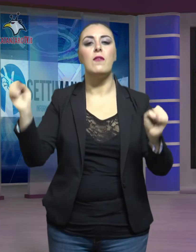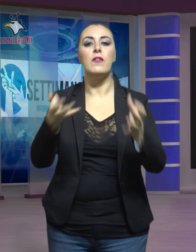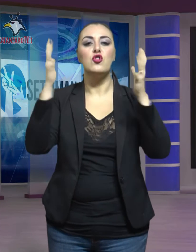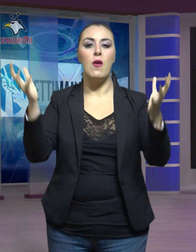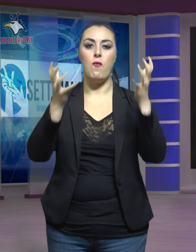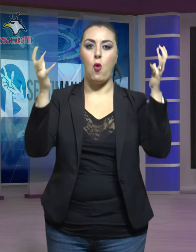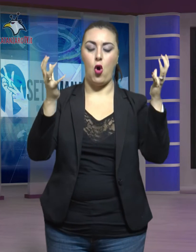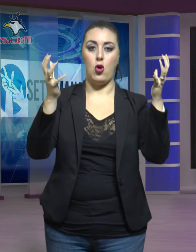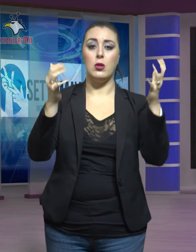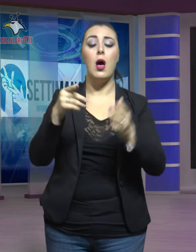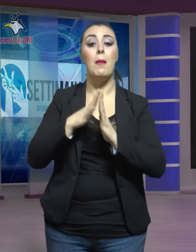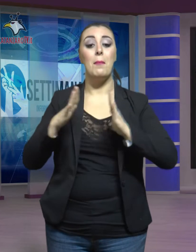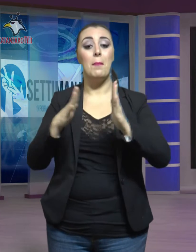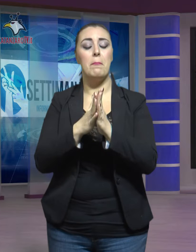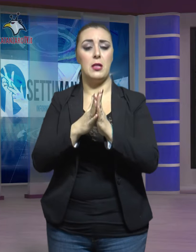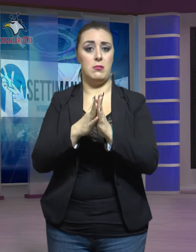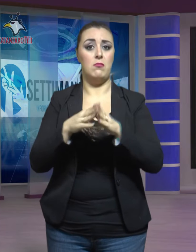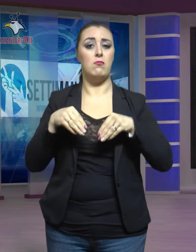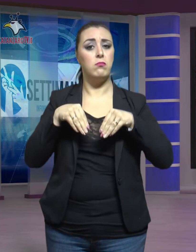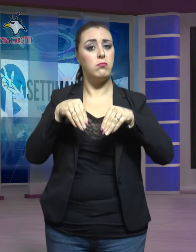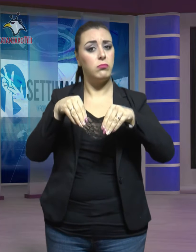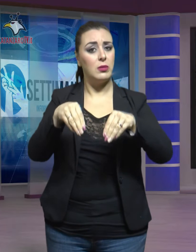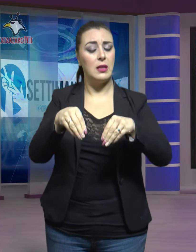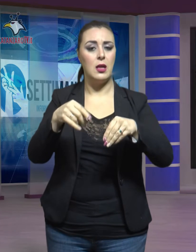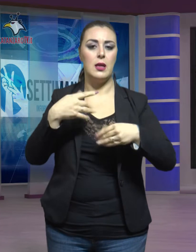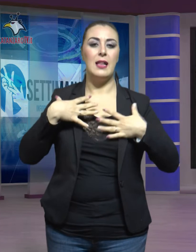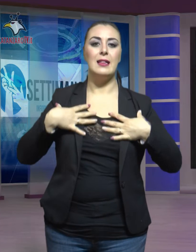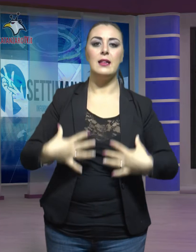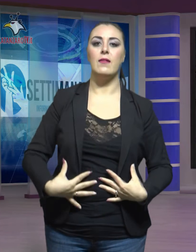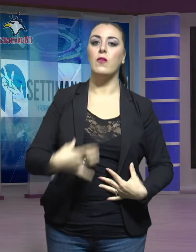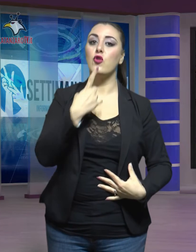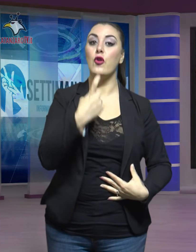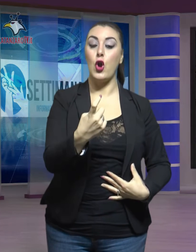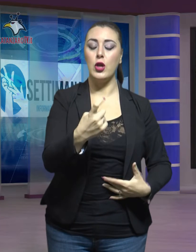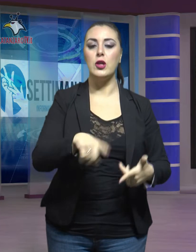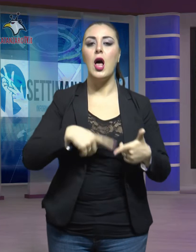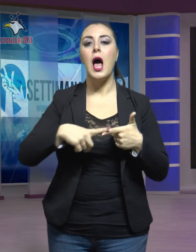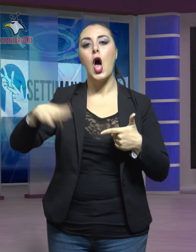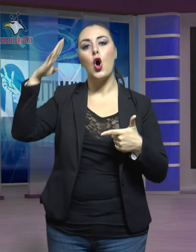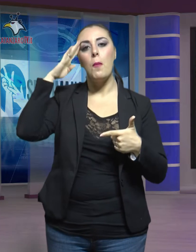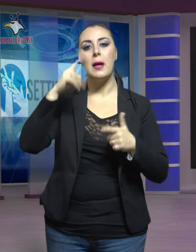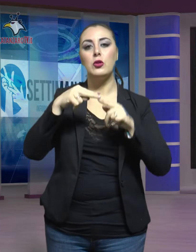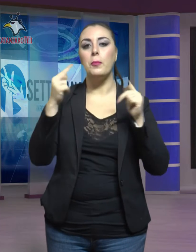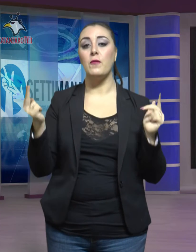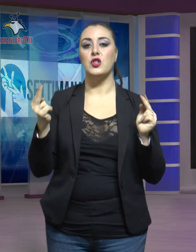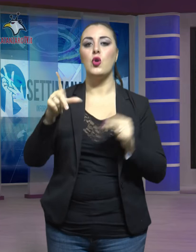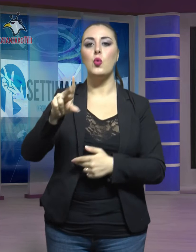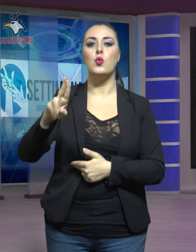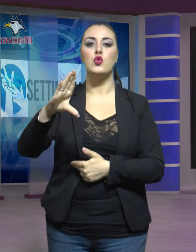Alla messa hanno partecipato le divise rosse, il comandante provinciale Lucia e